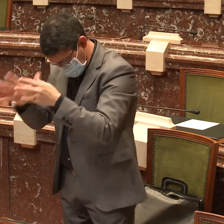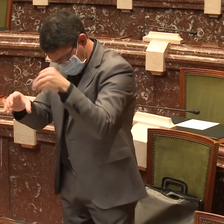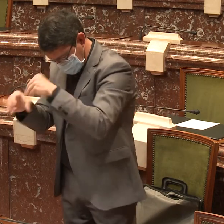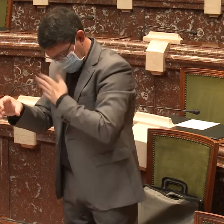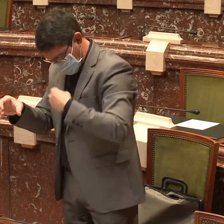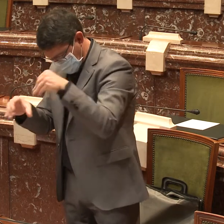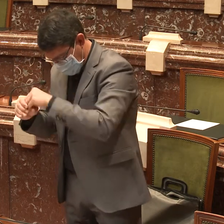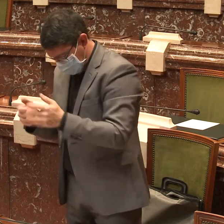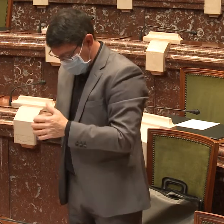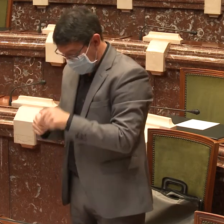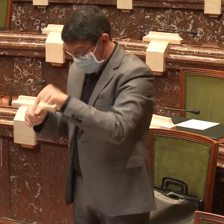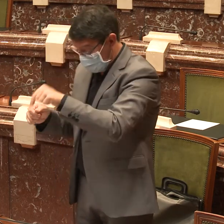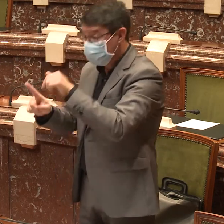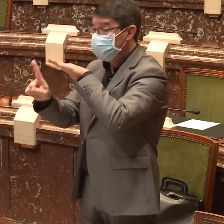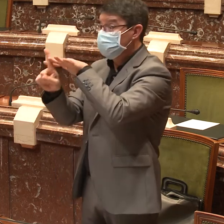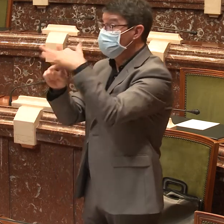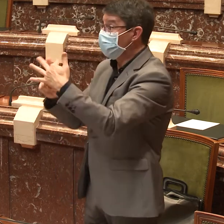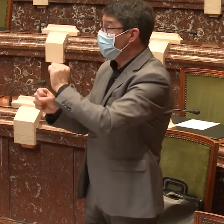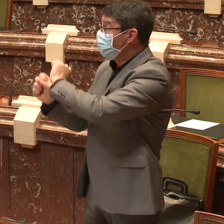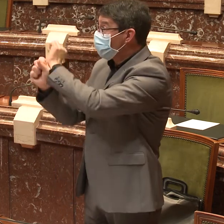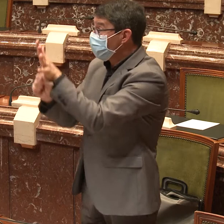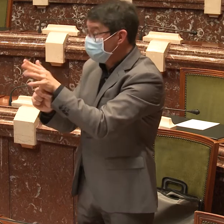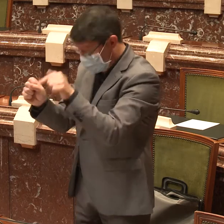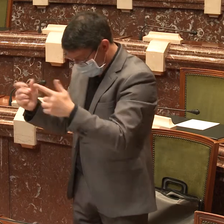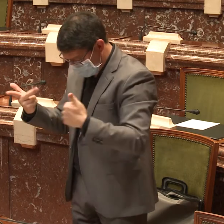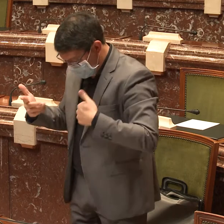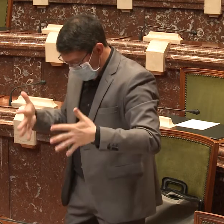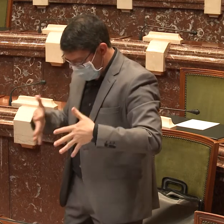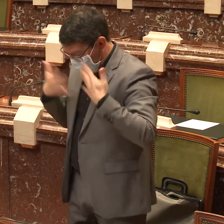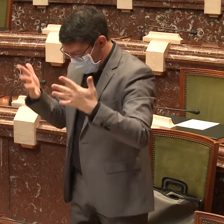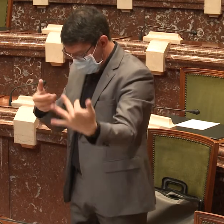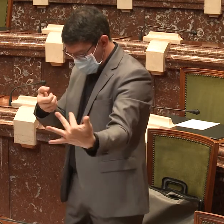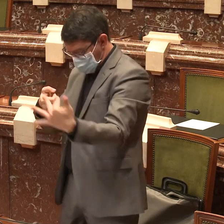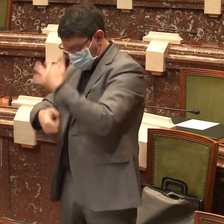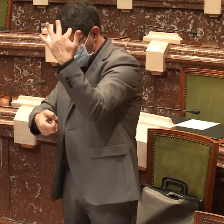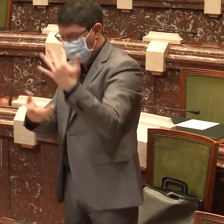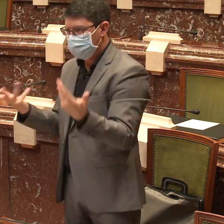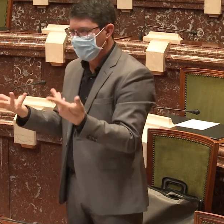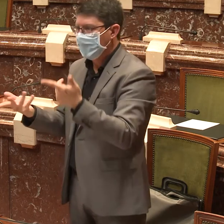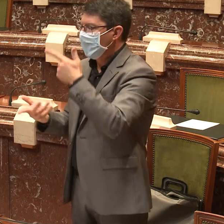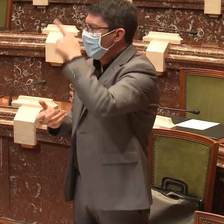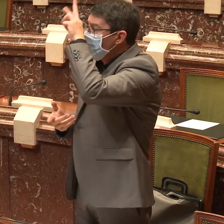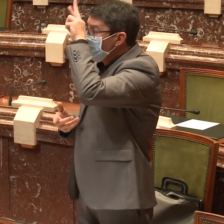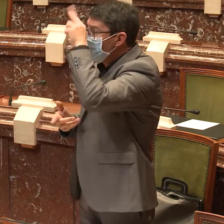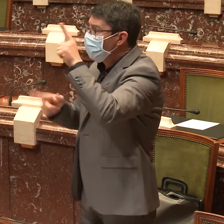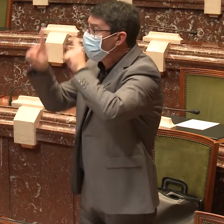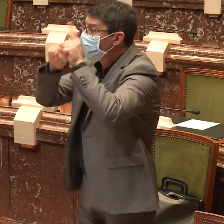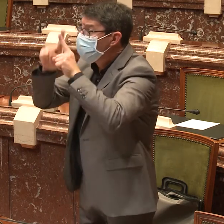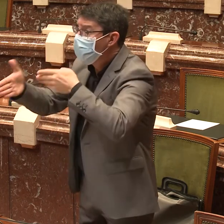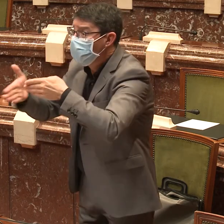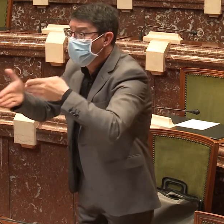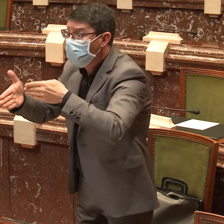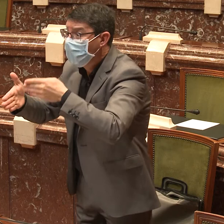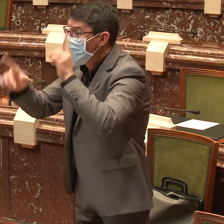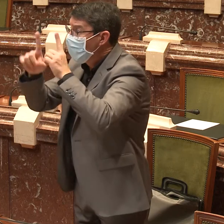Queremos que se incorpore la lengua de signos a este tipo de servicios. Con la actual situación del coronavirus que ha